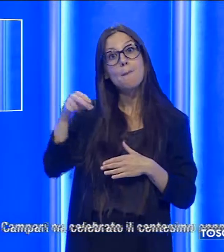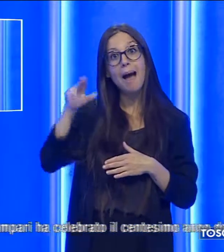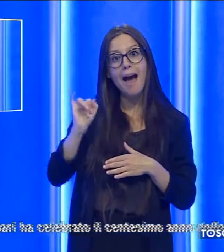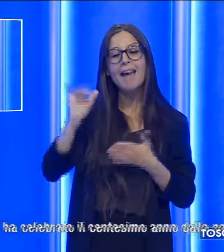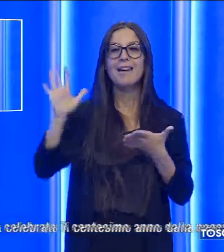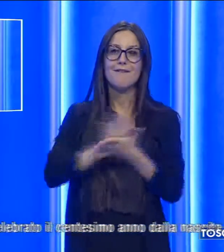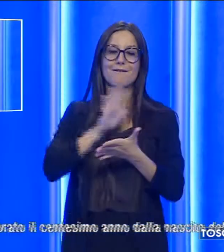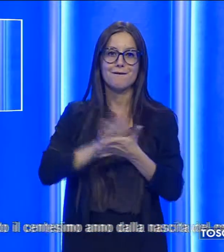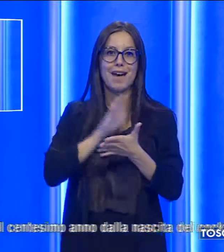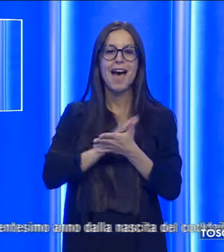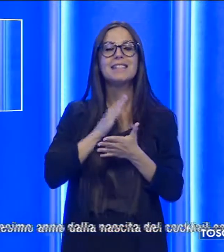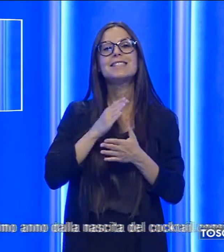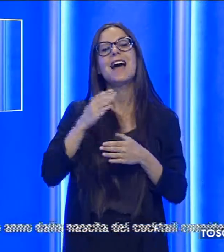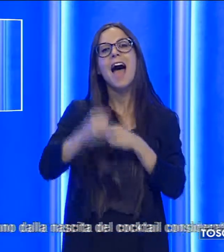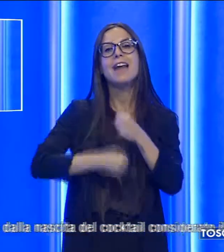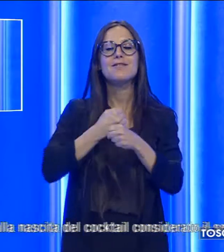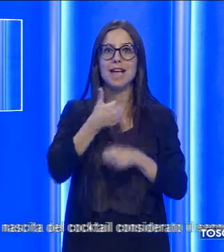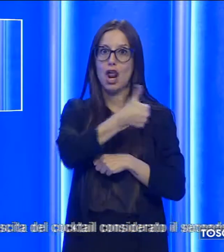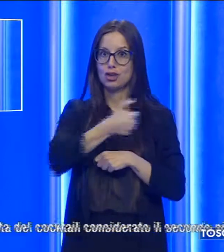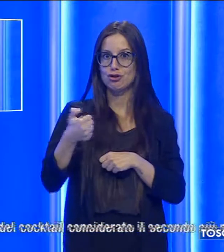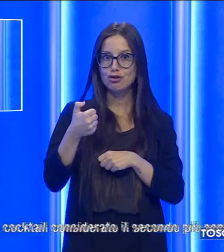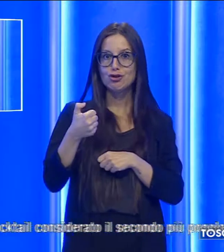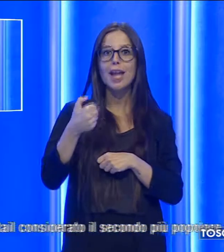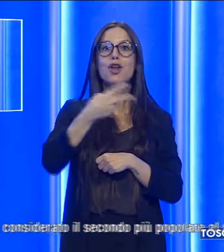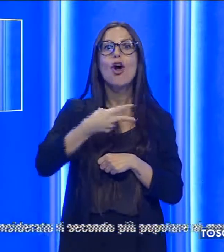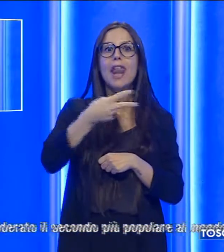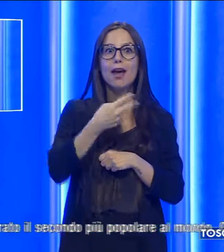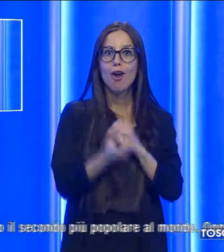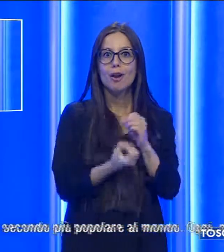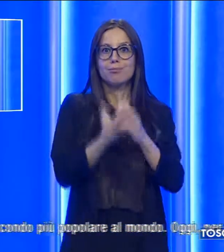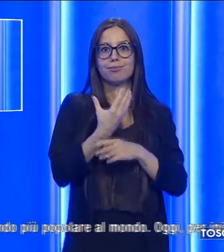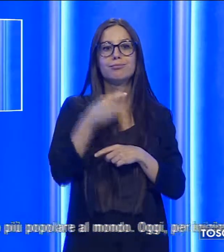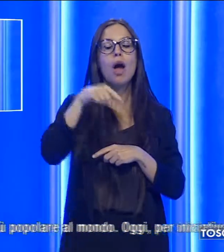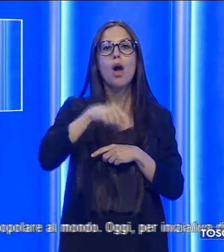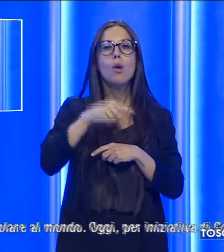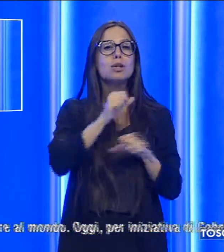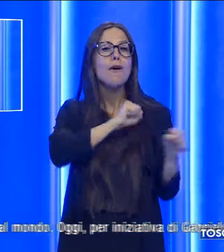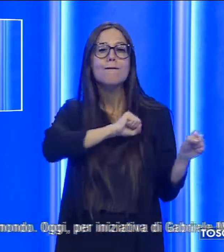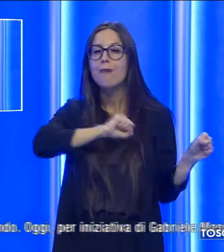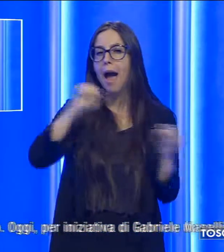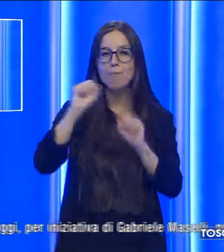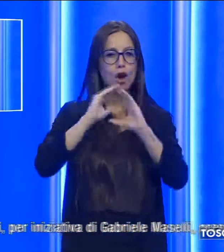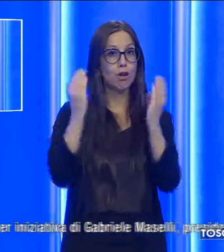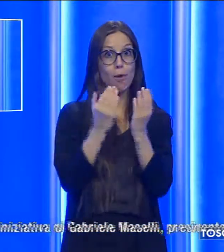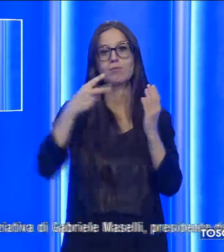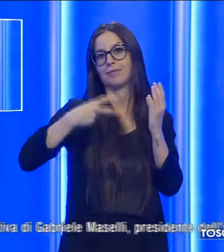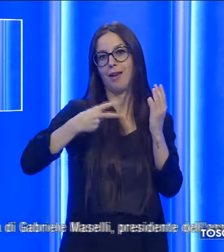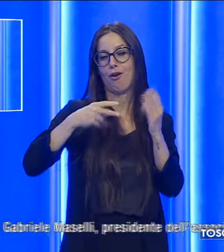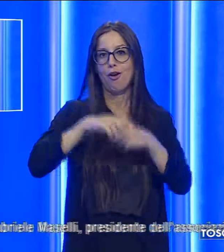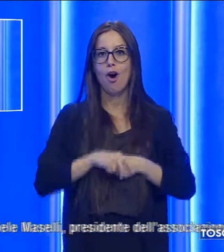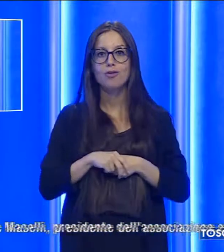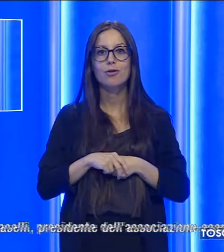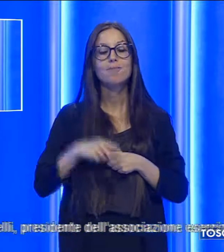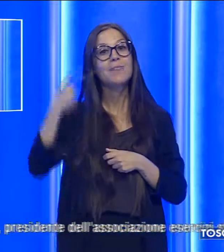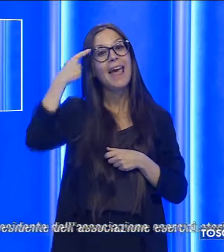nascita del cocktail considerato il secondo più popolare al mondo. e oggi per iniziativa di